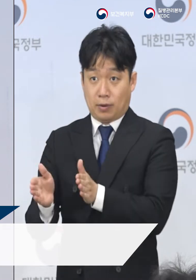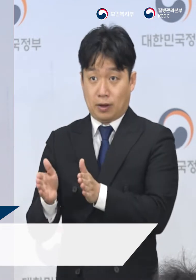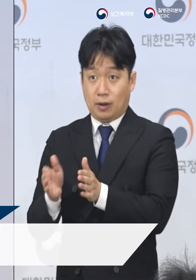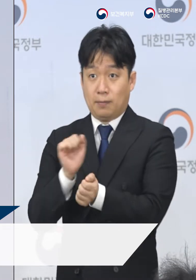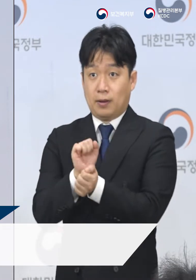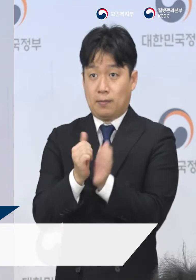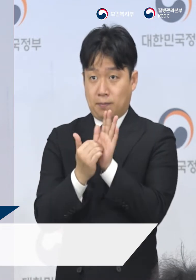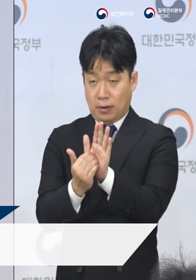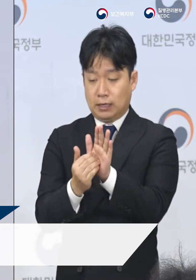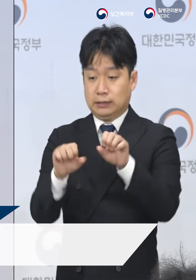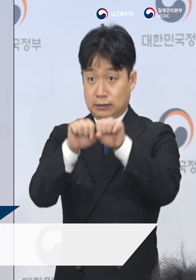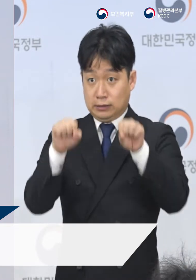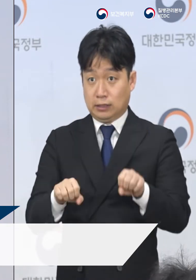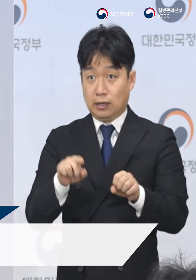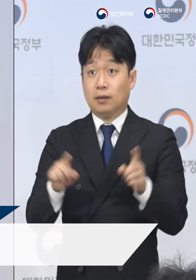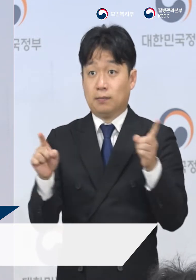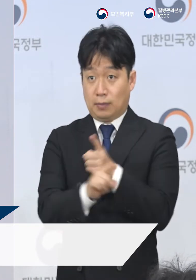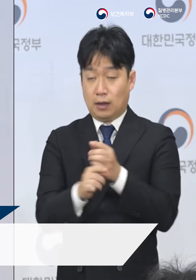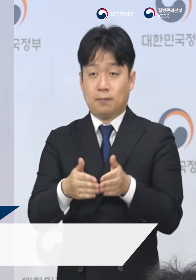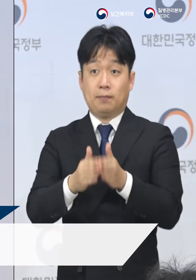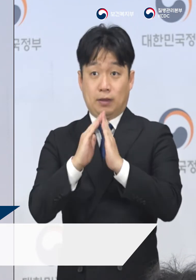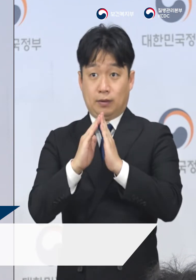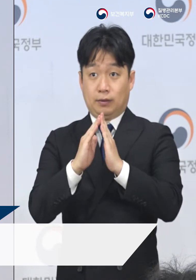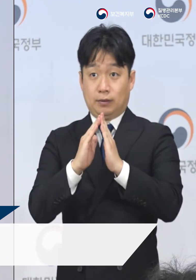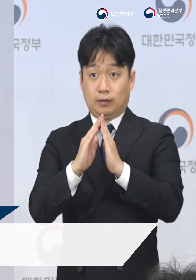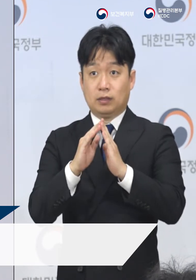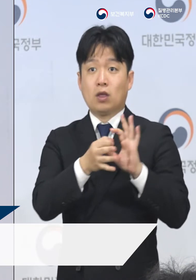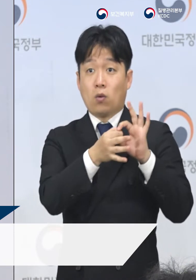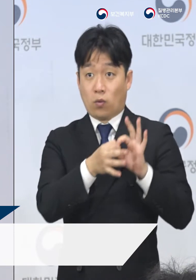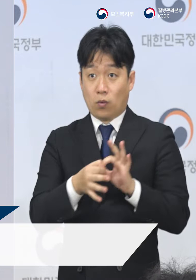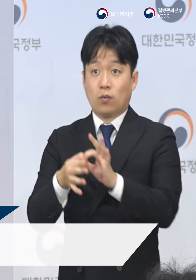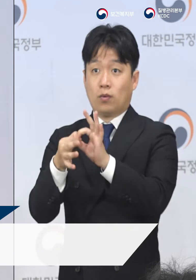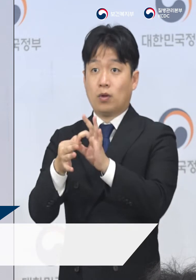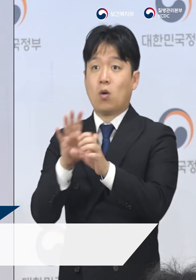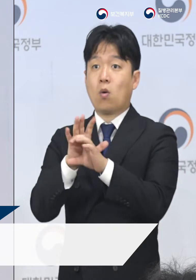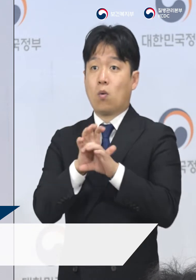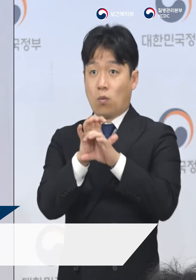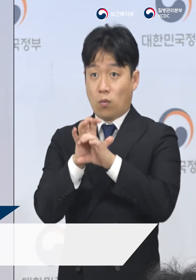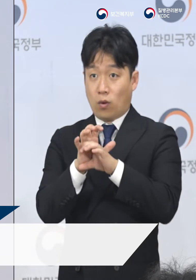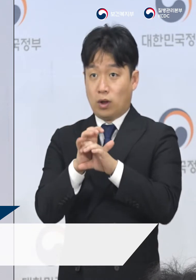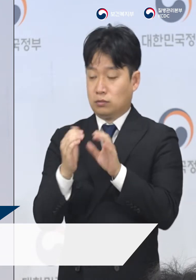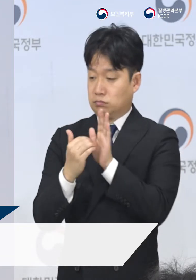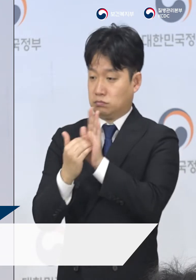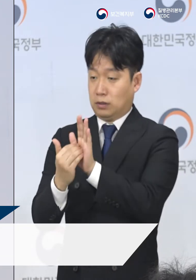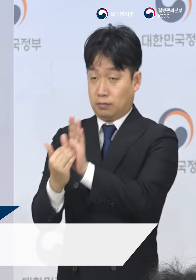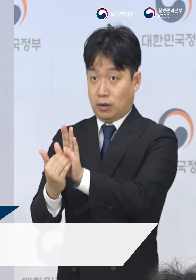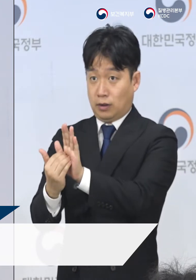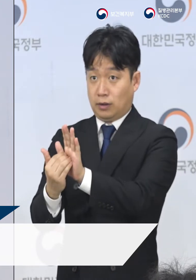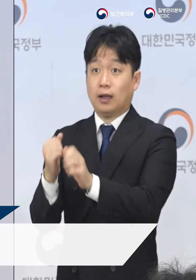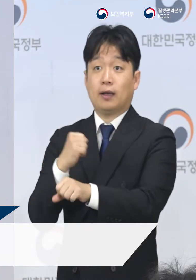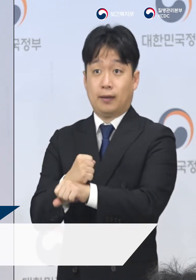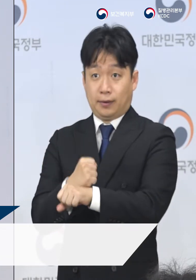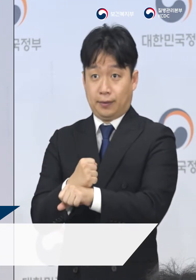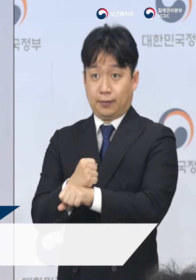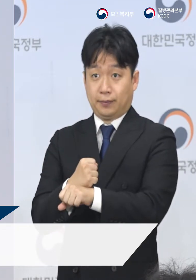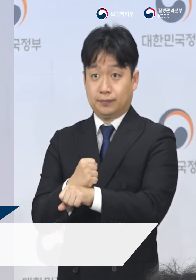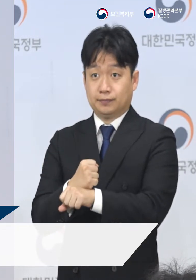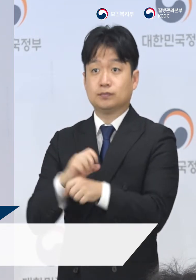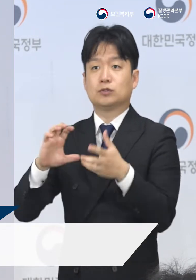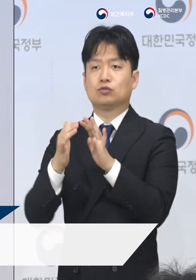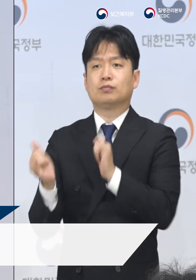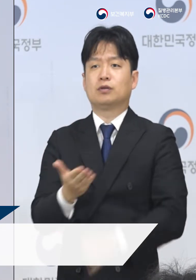방역대응체계를 병행하여 구축할 것으로 이를 통해 코로나19의 지역사회 전파를 차단하고